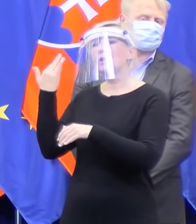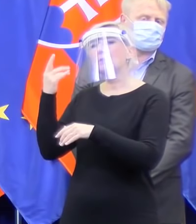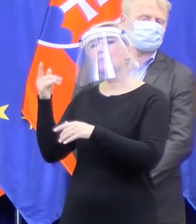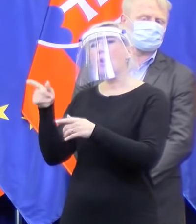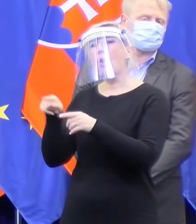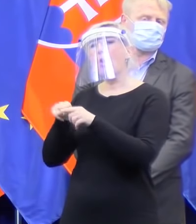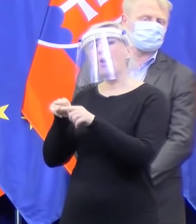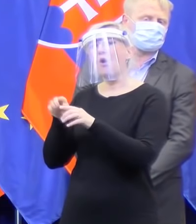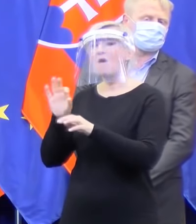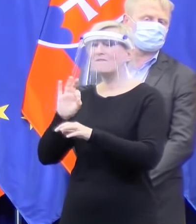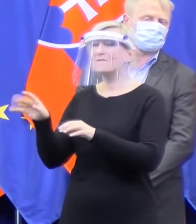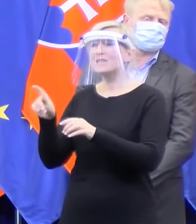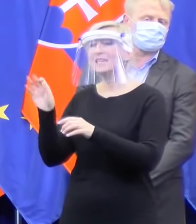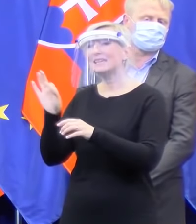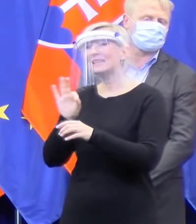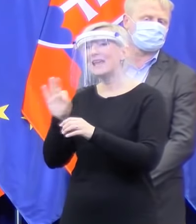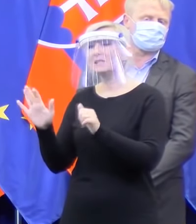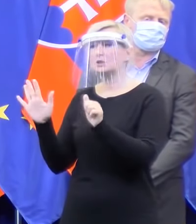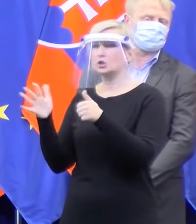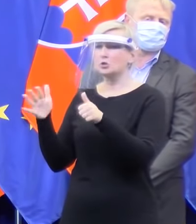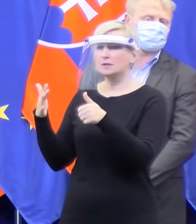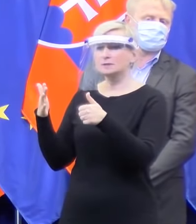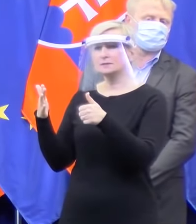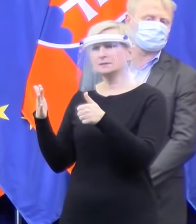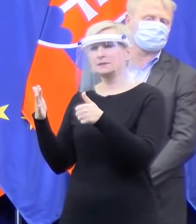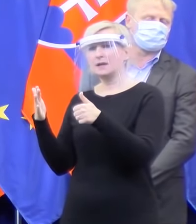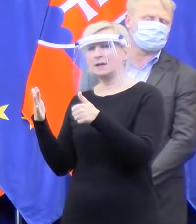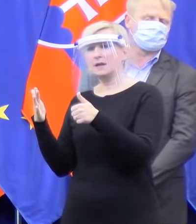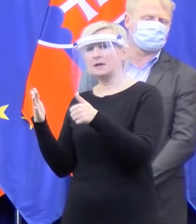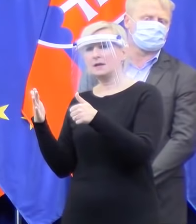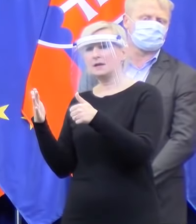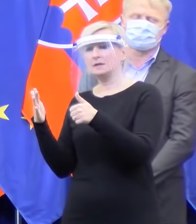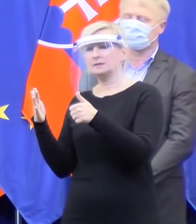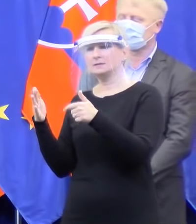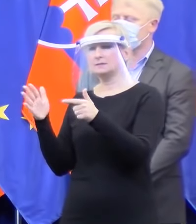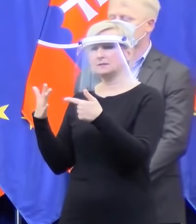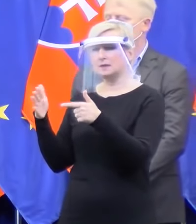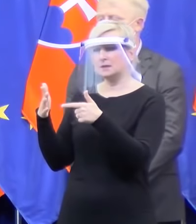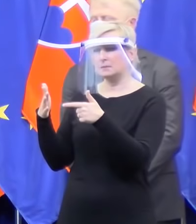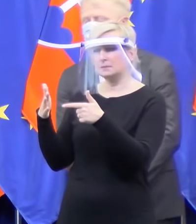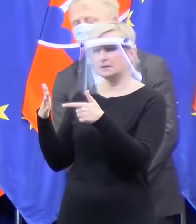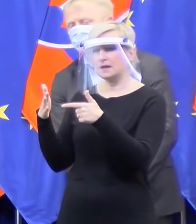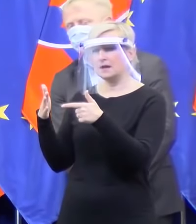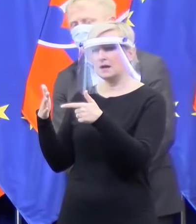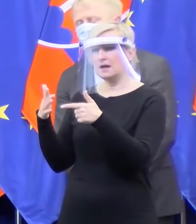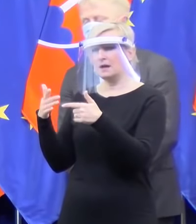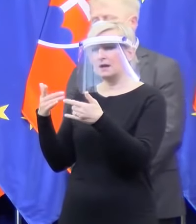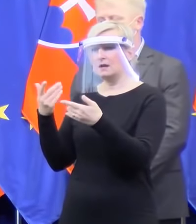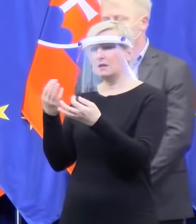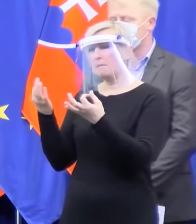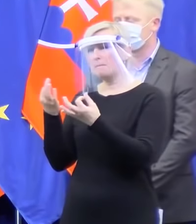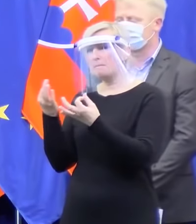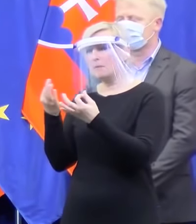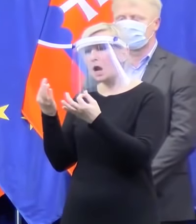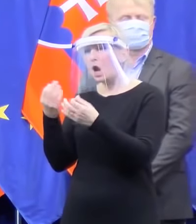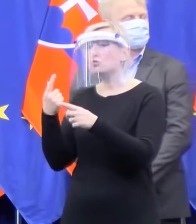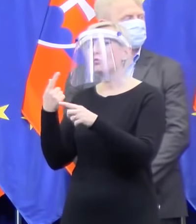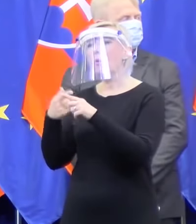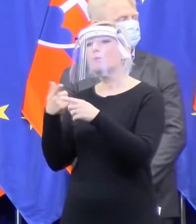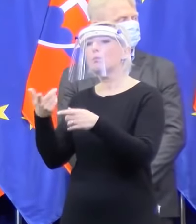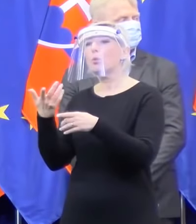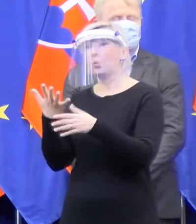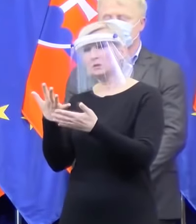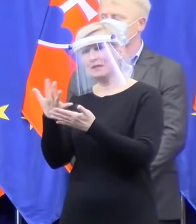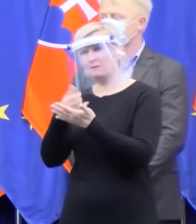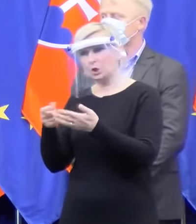Vy ste aj dnes hovorili, že to je plus, minus, ničo cez 300. Čo je teda, že prečo? A teda, ako je to s tými súkromnými laboratóriami a ich